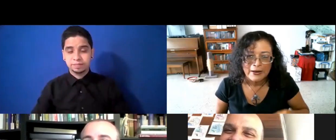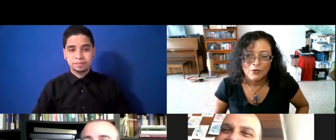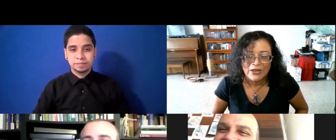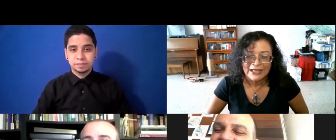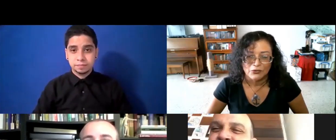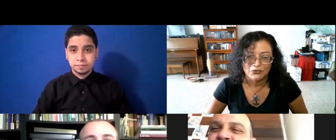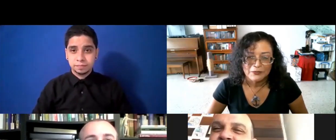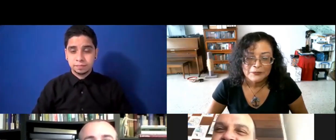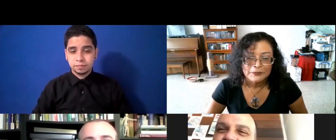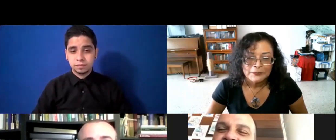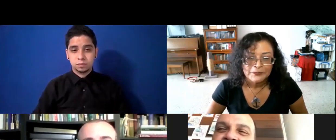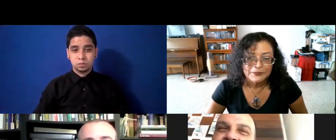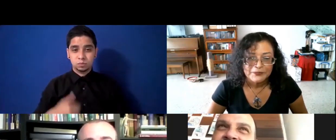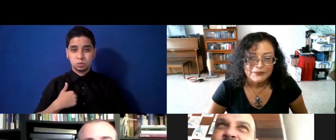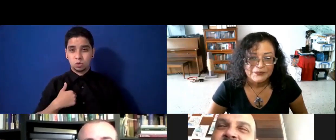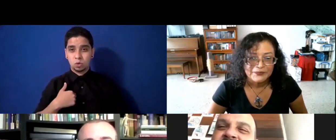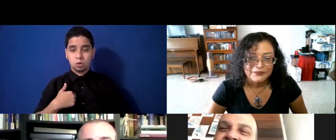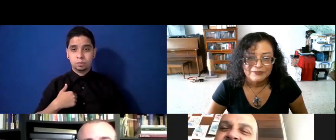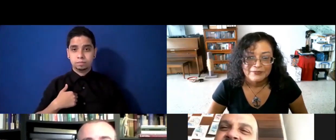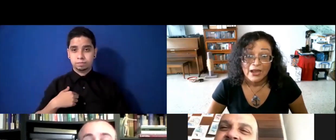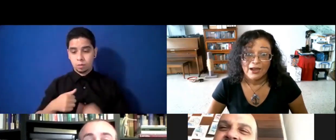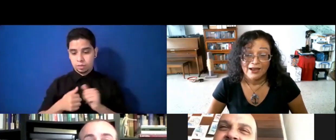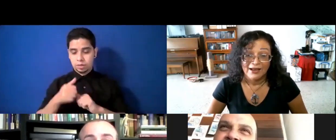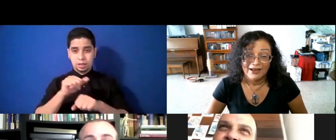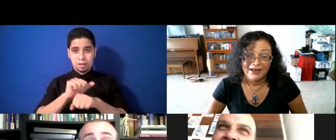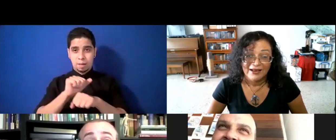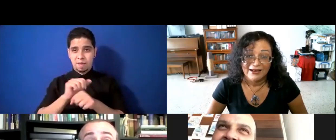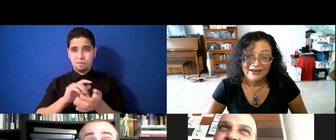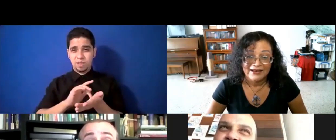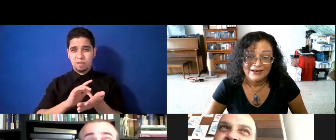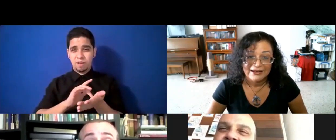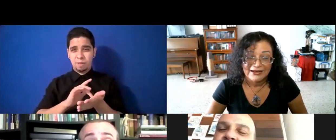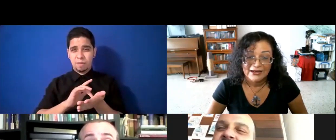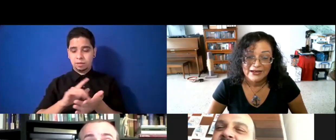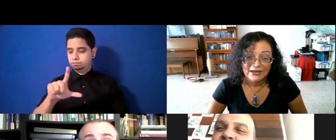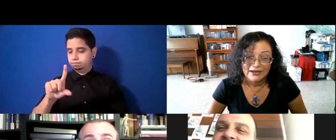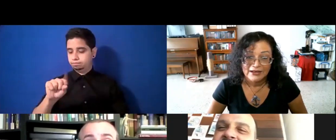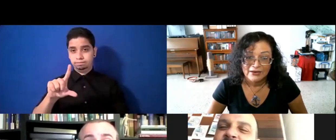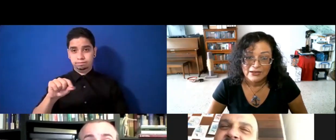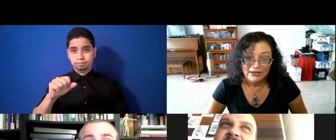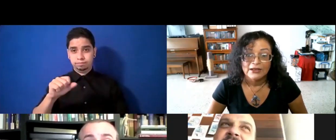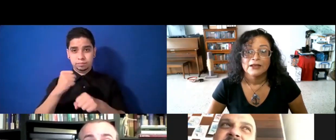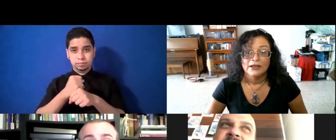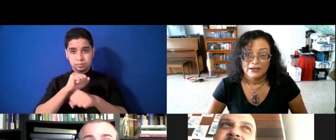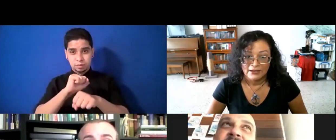Sí, yo vengo de la industria farmacéutica. Estuve 20 años en la industria farmacéutica, entre